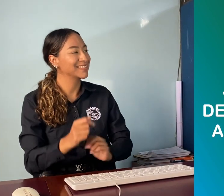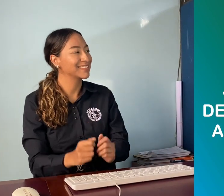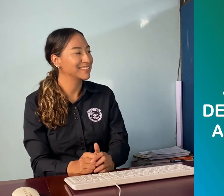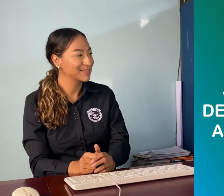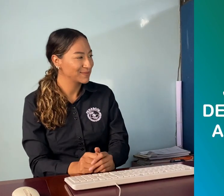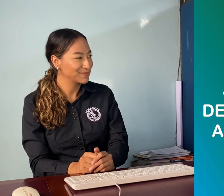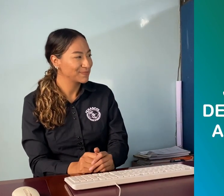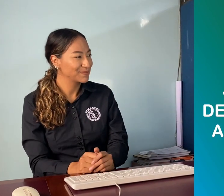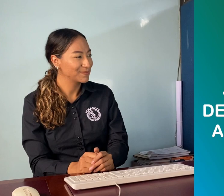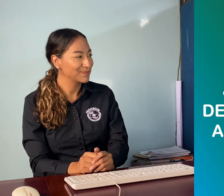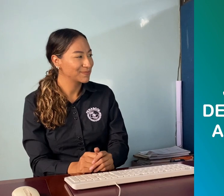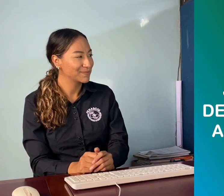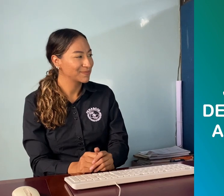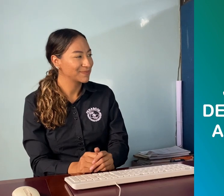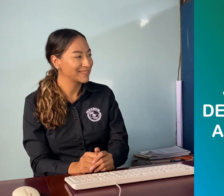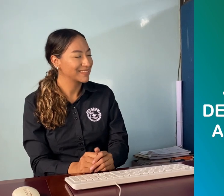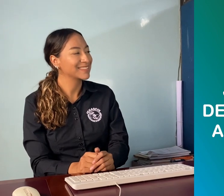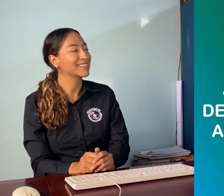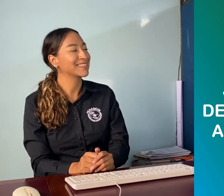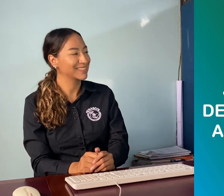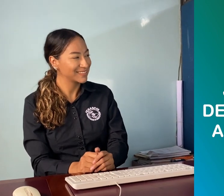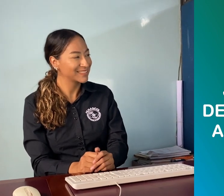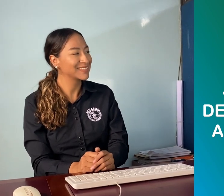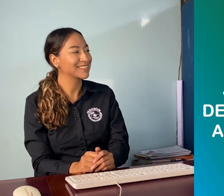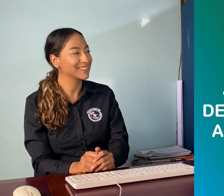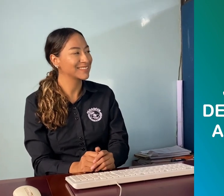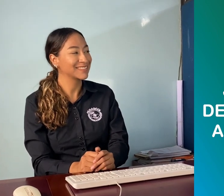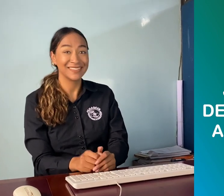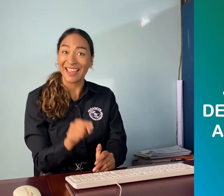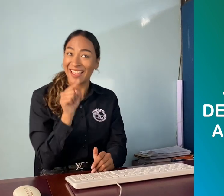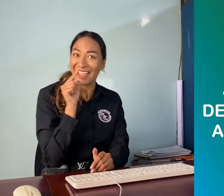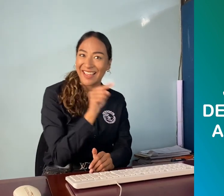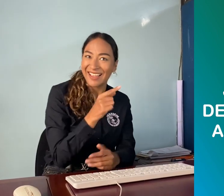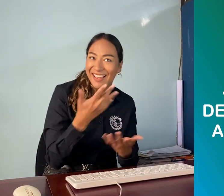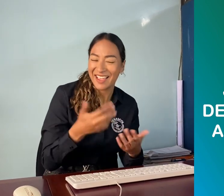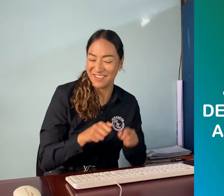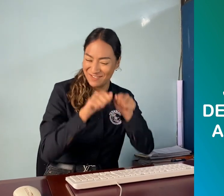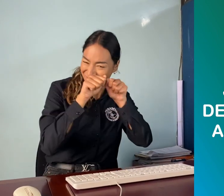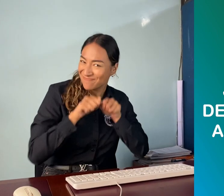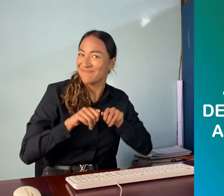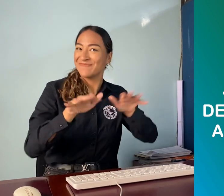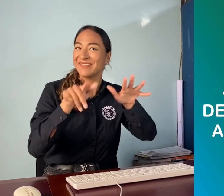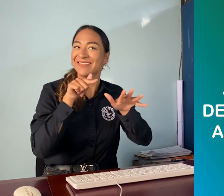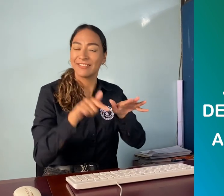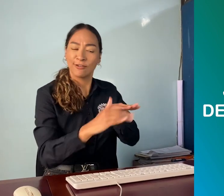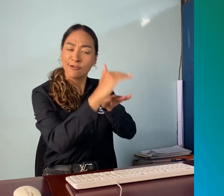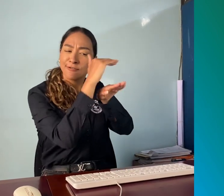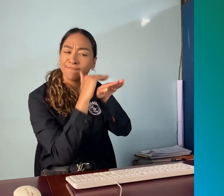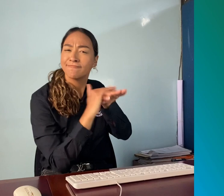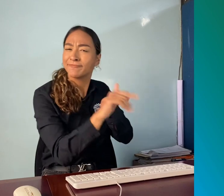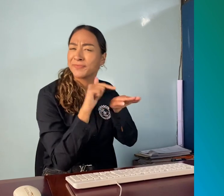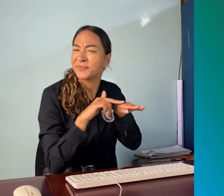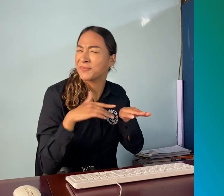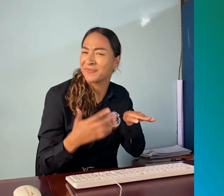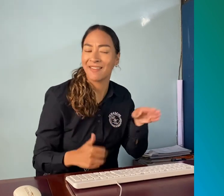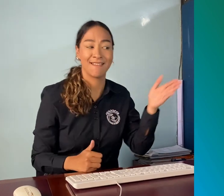Precisamente de este tema tendremos un Facebook Live el próximo jueves 28 de septiembre a las 4 de la tarde.